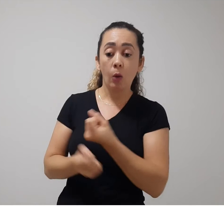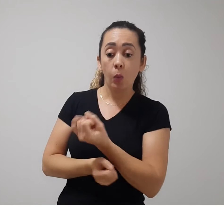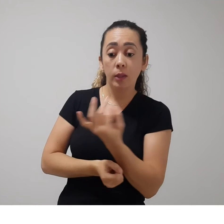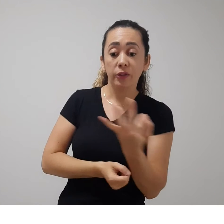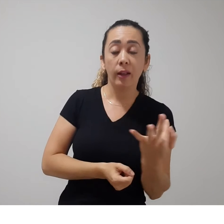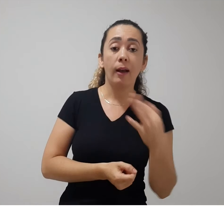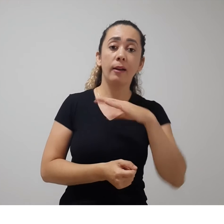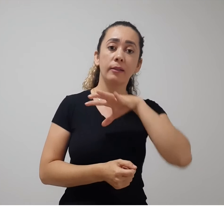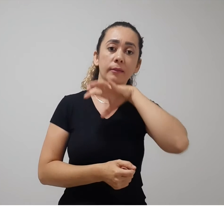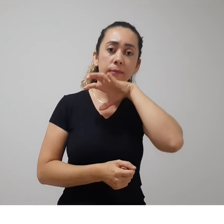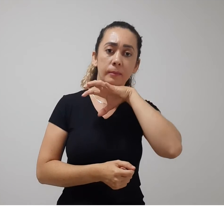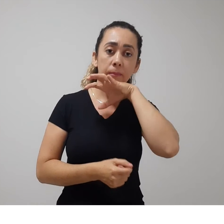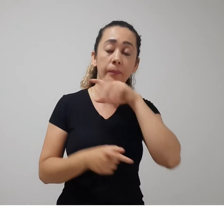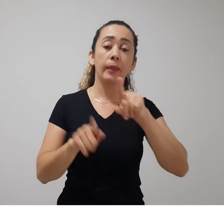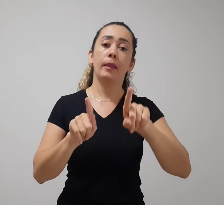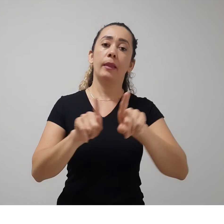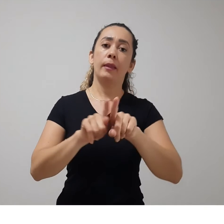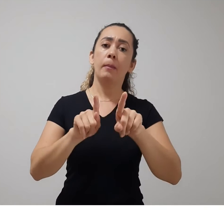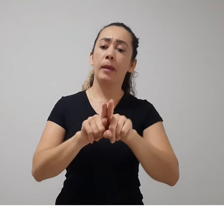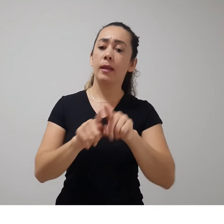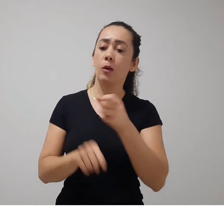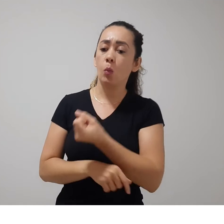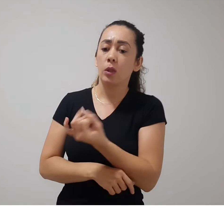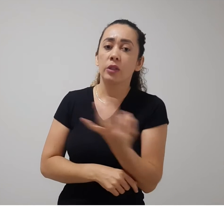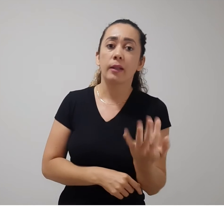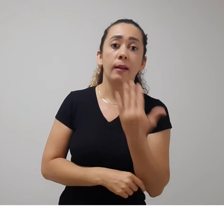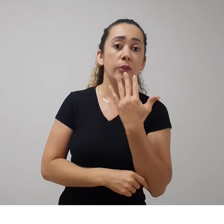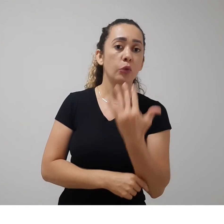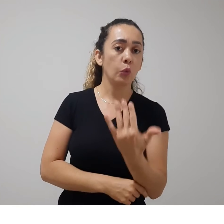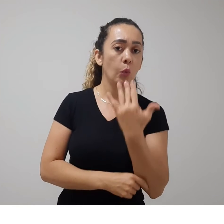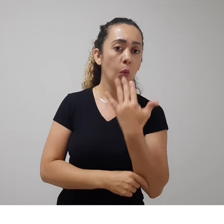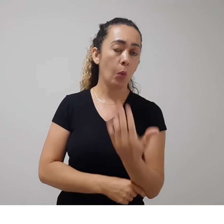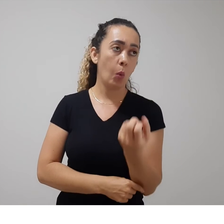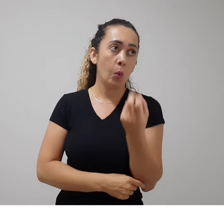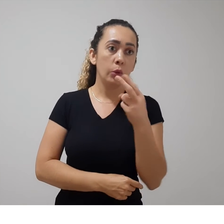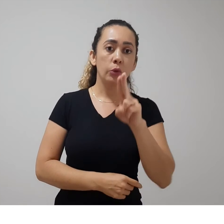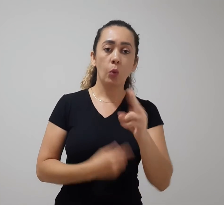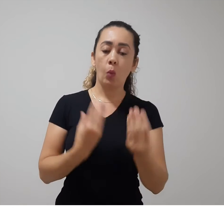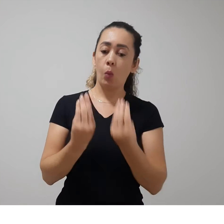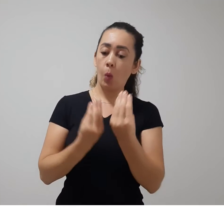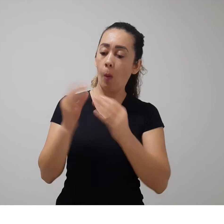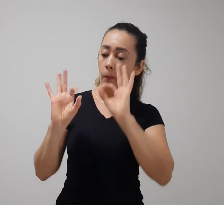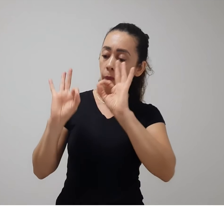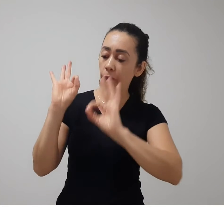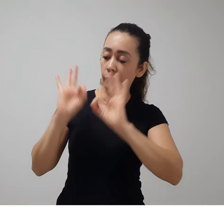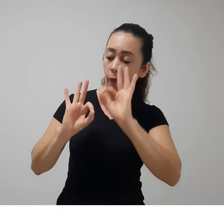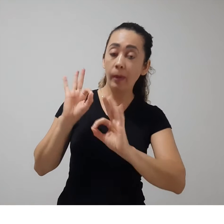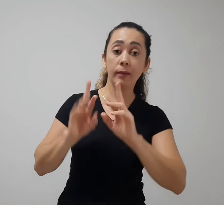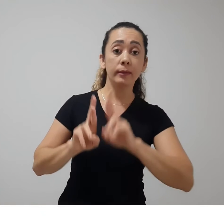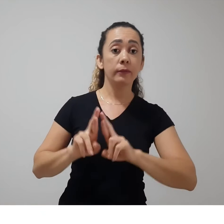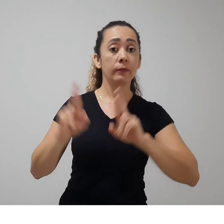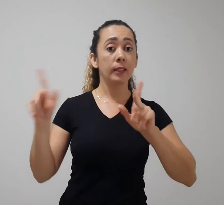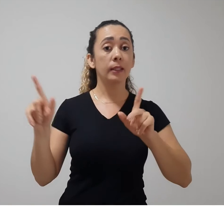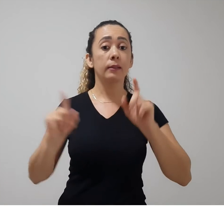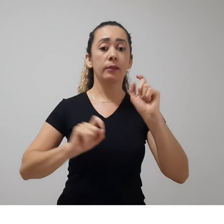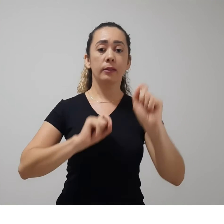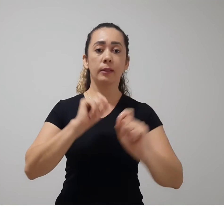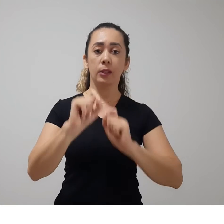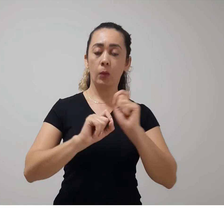ou uma quantidade de cores ou um formato diferenciado. Então, a Gestalt, que nós iremos